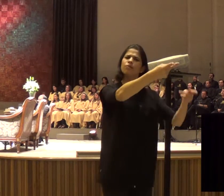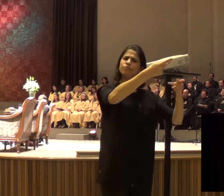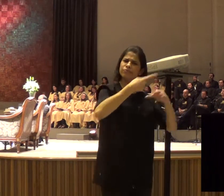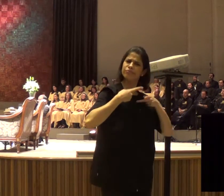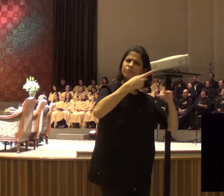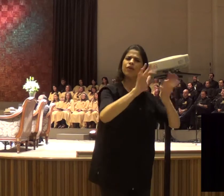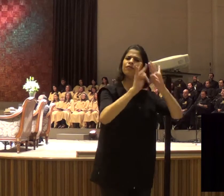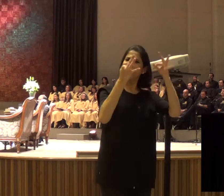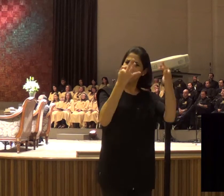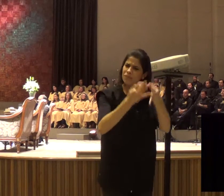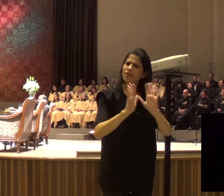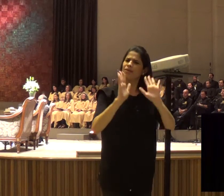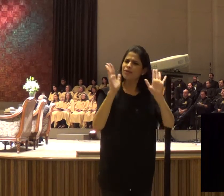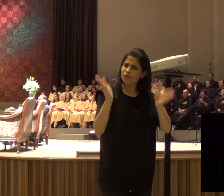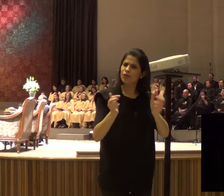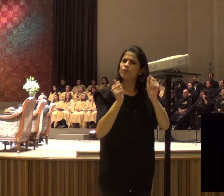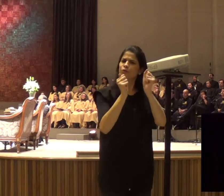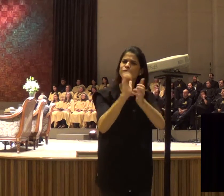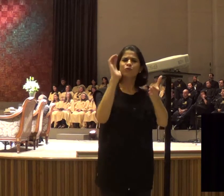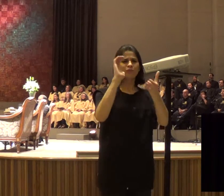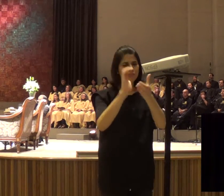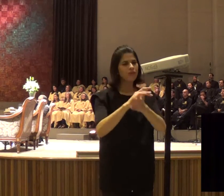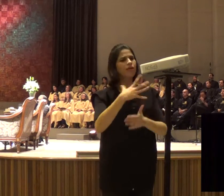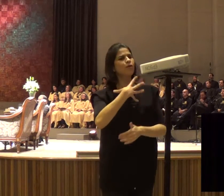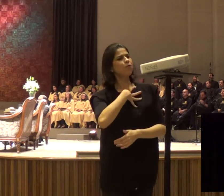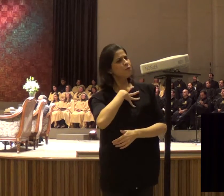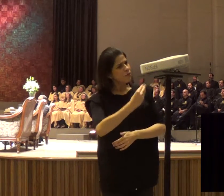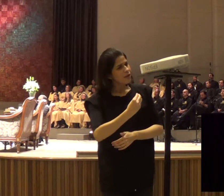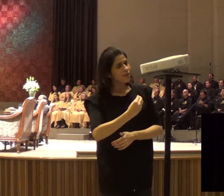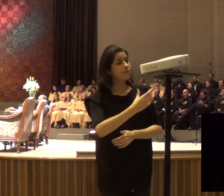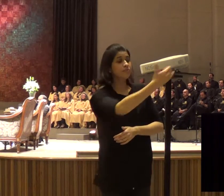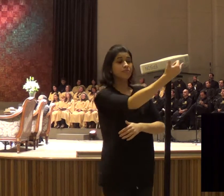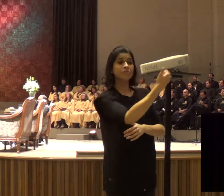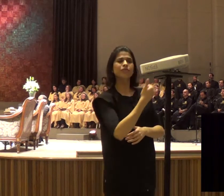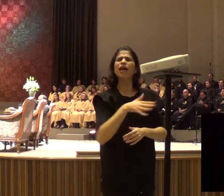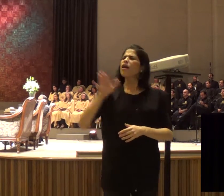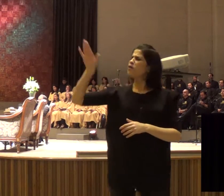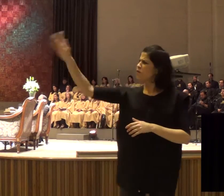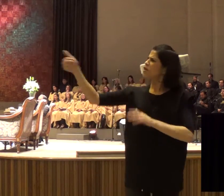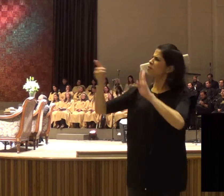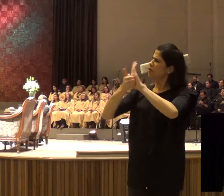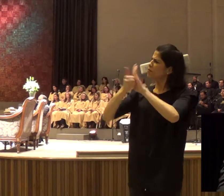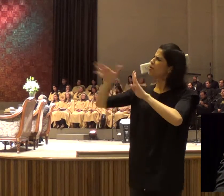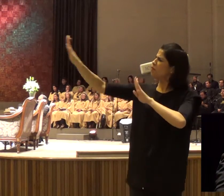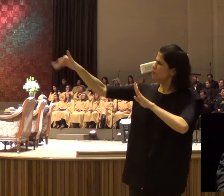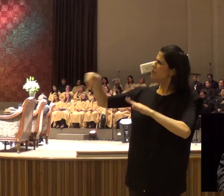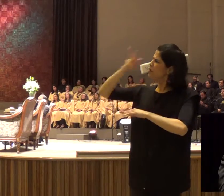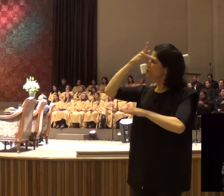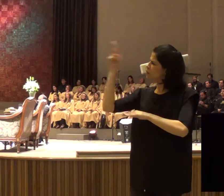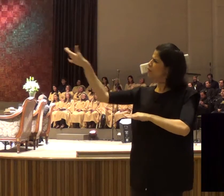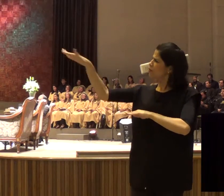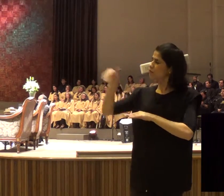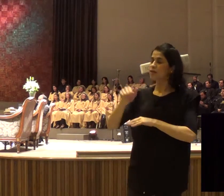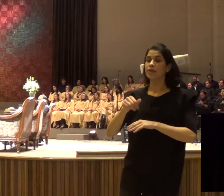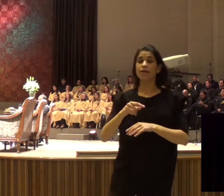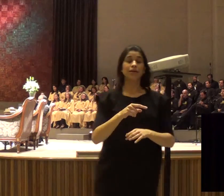pastoreá-la, e eu estava, orando a Deus, e pedindo discernimento para isso, eu me lembro que fui procurar um